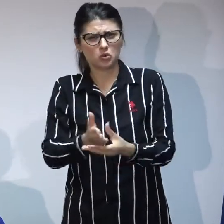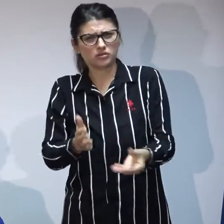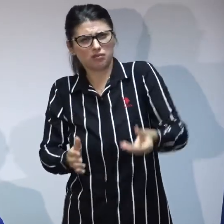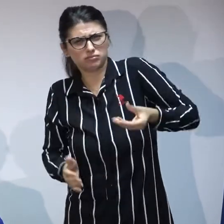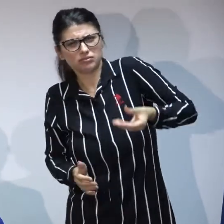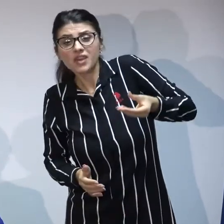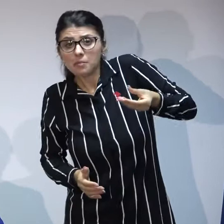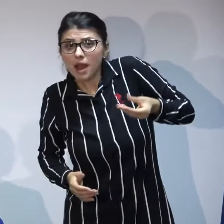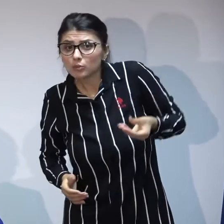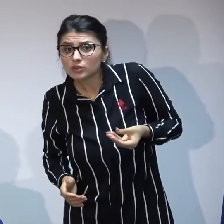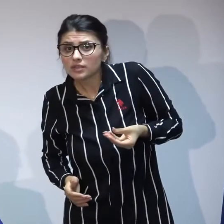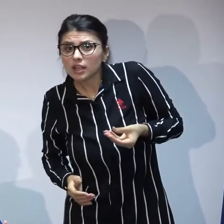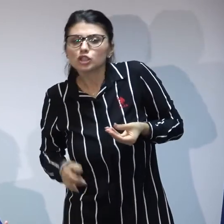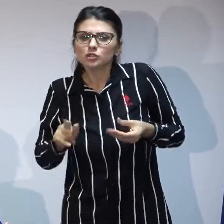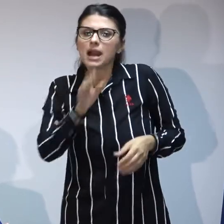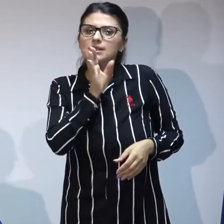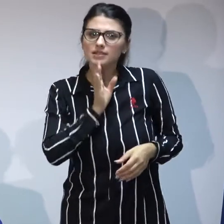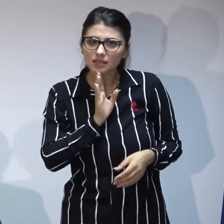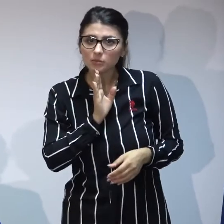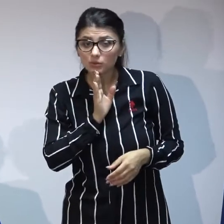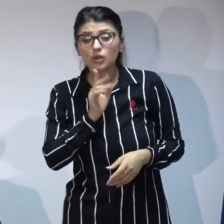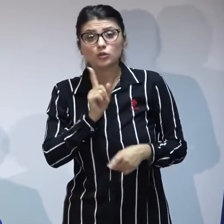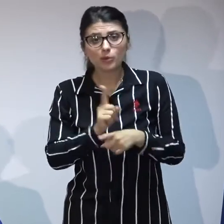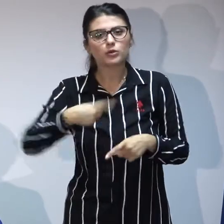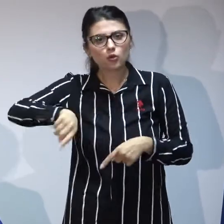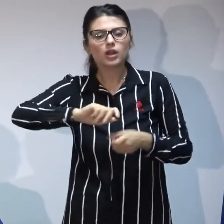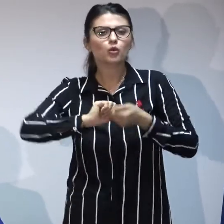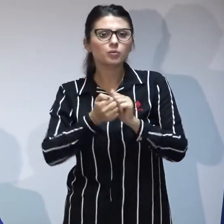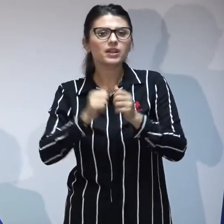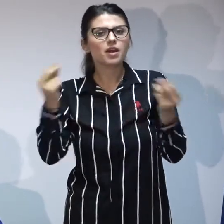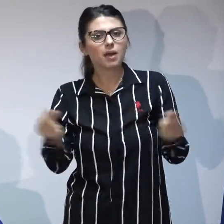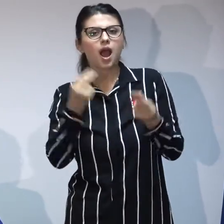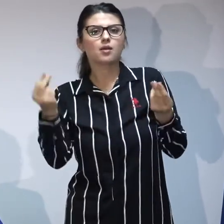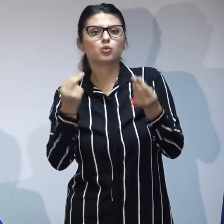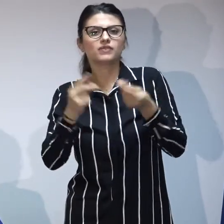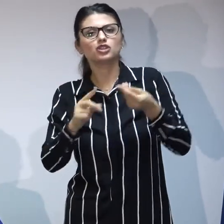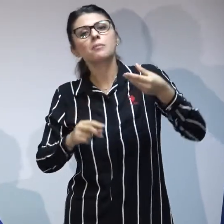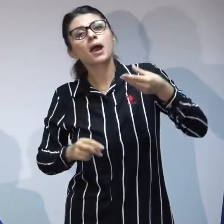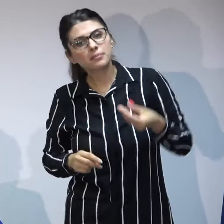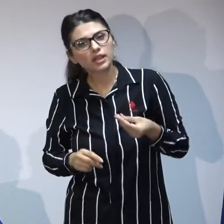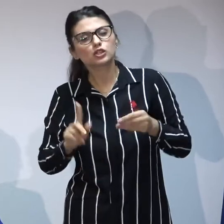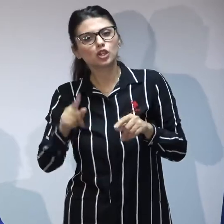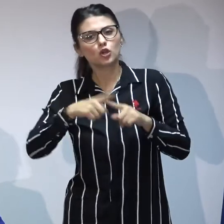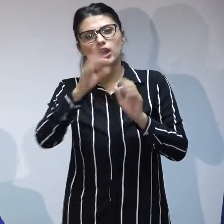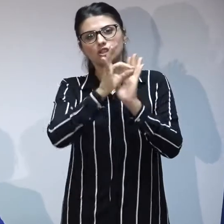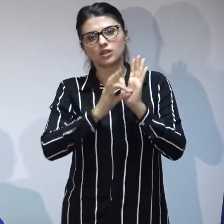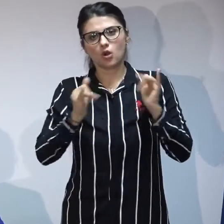și tocmai de aceea ne luptăm să îmbunătățim procedura de care v-am vorbit